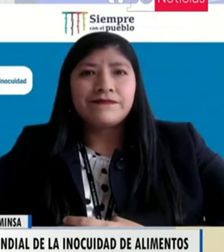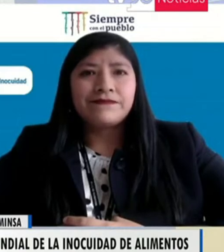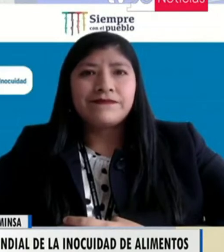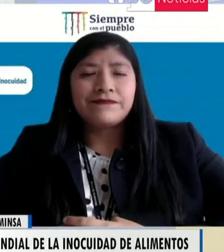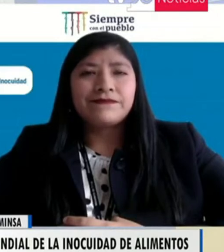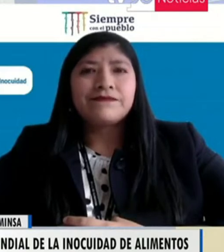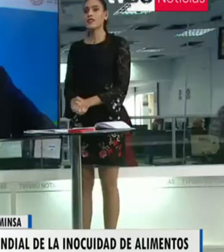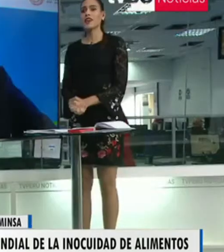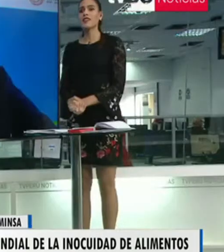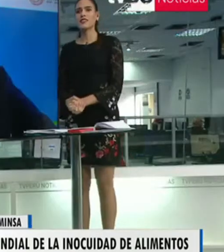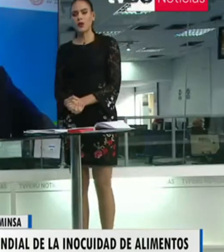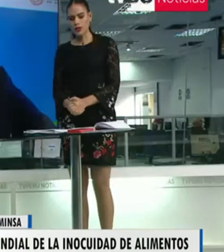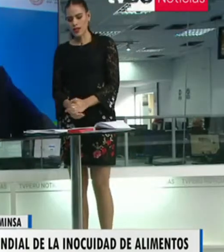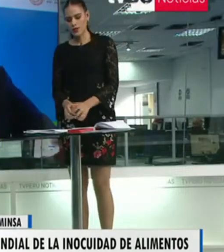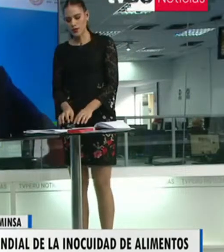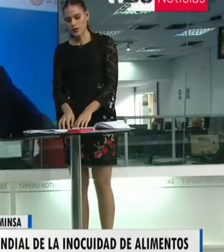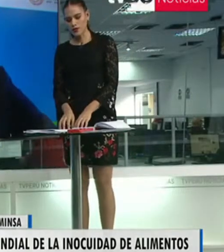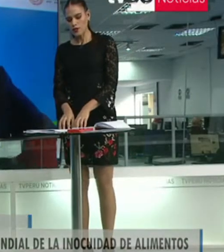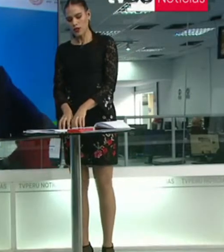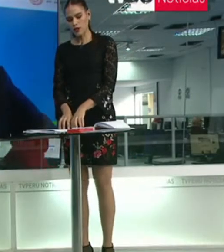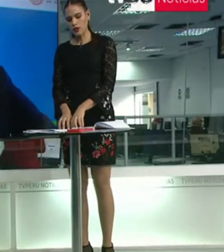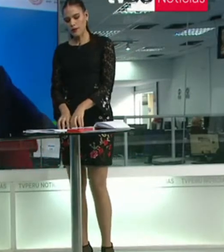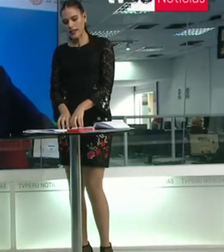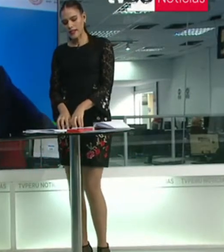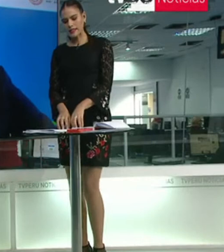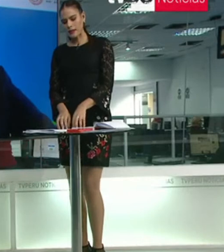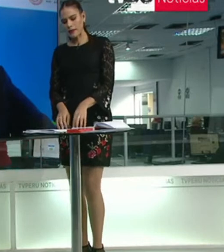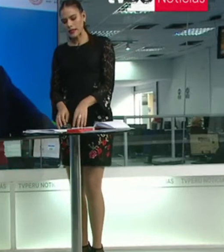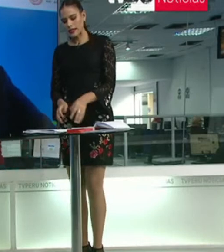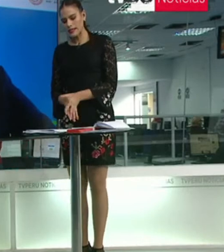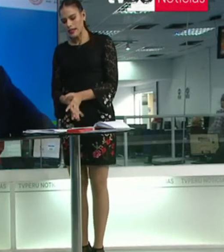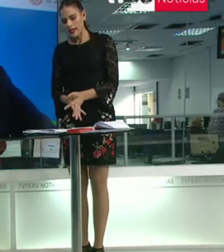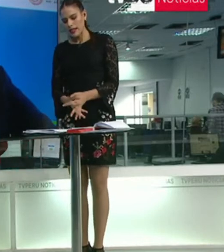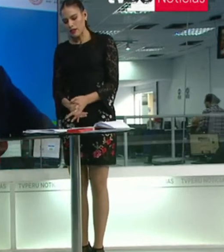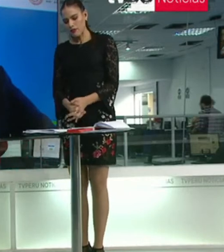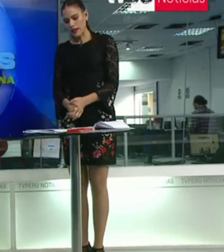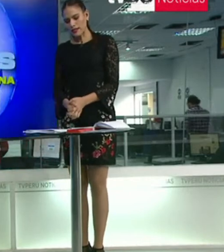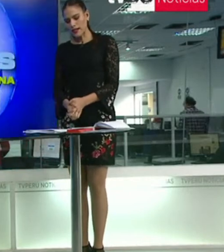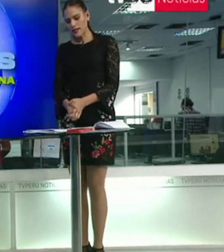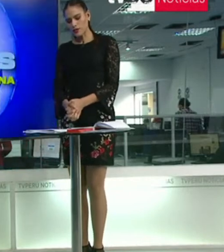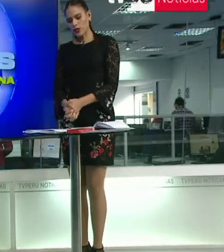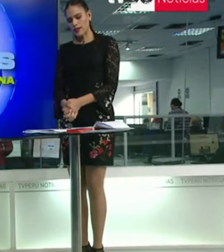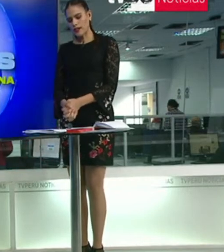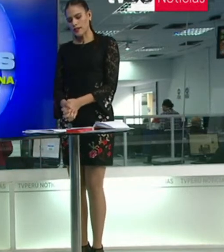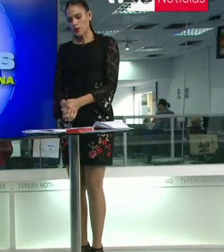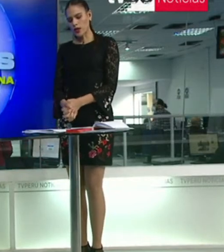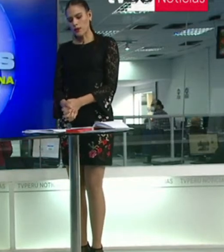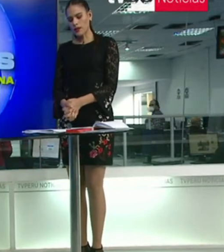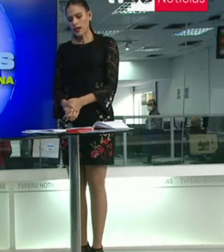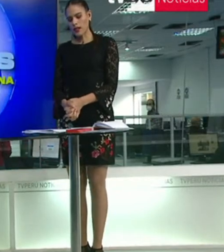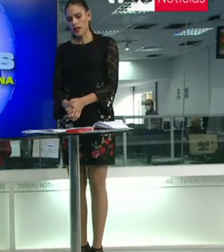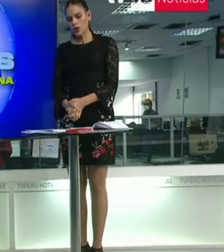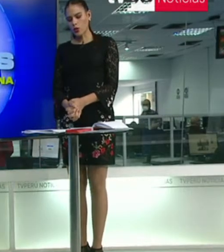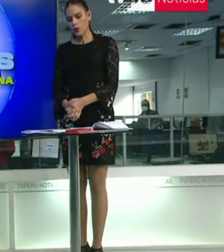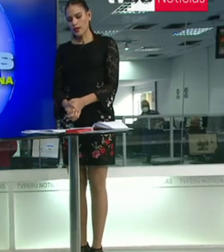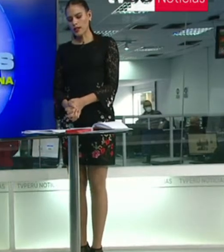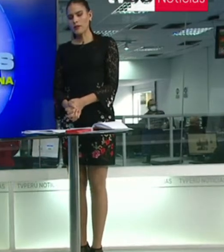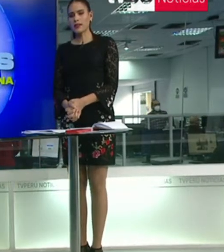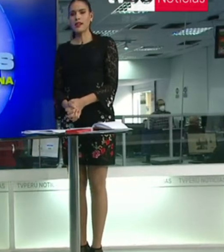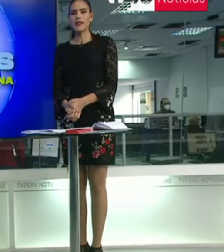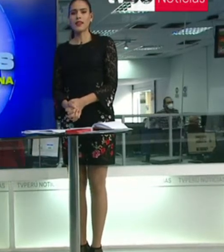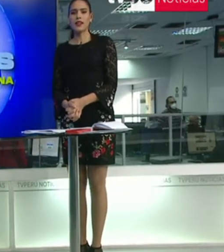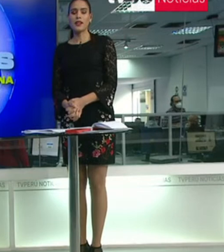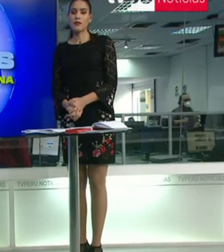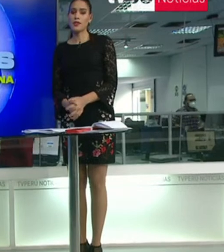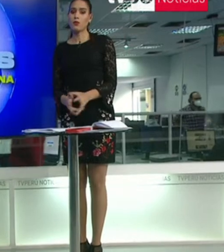hecha, la invitación con nuestra salud. Ha sido con nosotros la doctora María Cristina Márquez, jefa de la Dirección General de Salud Ambiental e Inocuidad